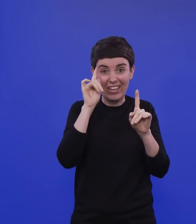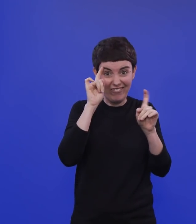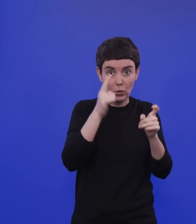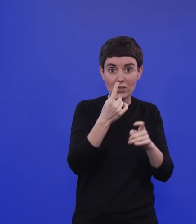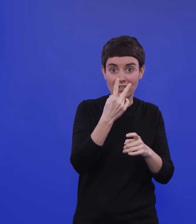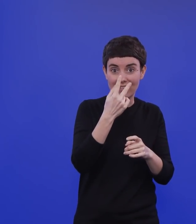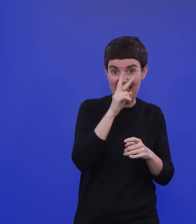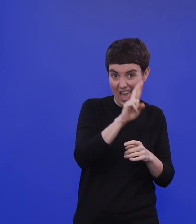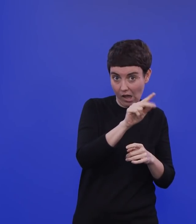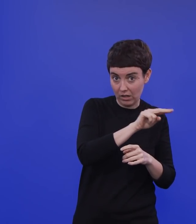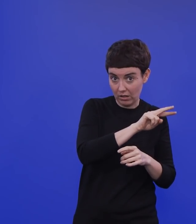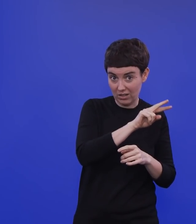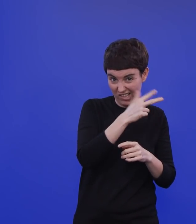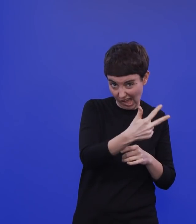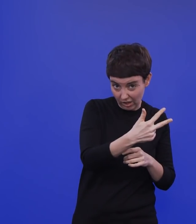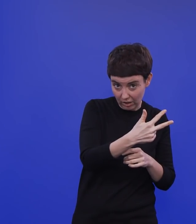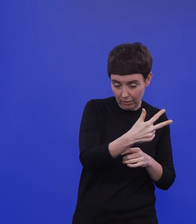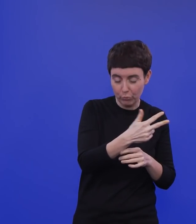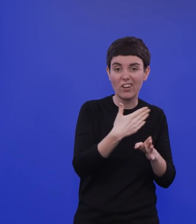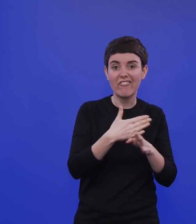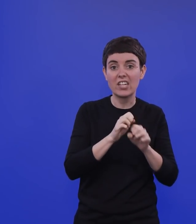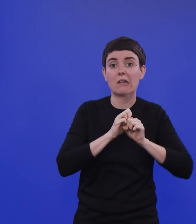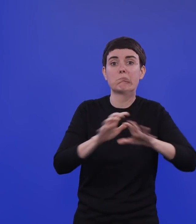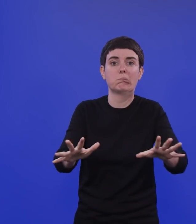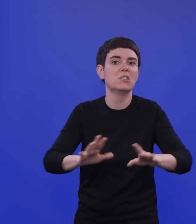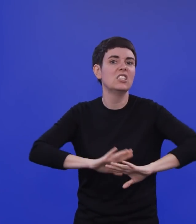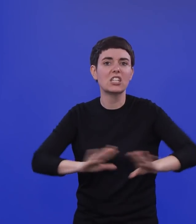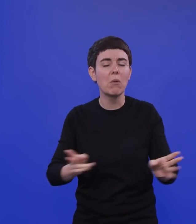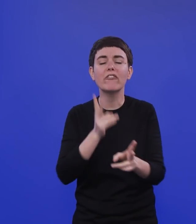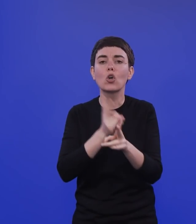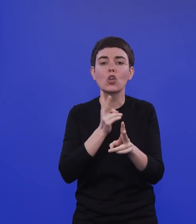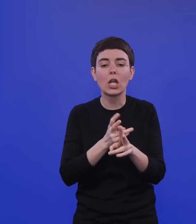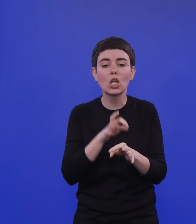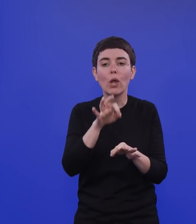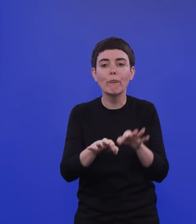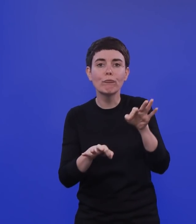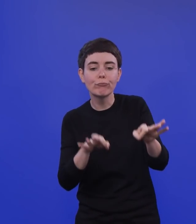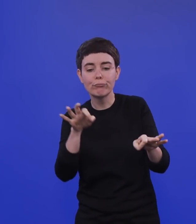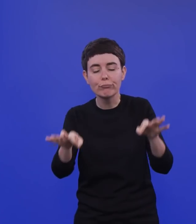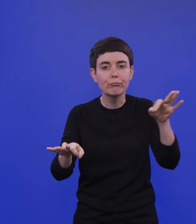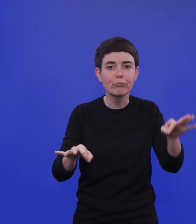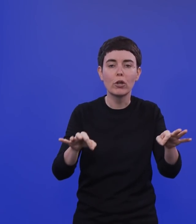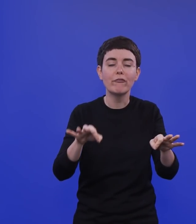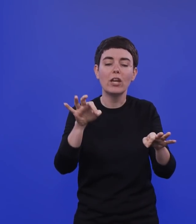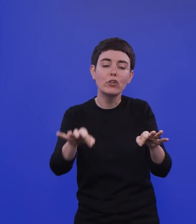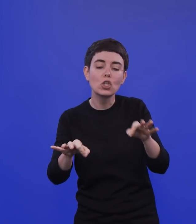stark weiterverbreiten wird. Dann ist das relativ konstant, was an infizierten Ameisen da ist. Wenn wir aber